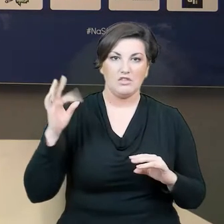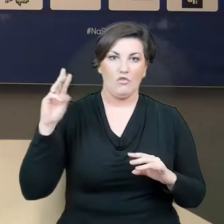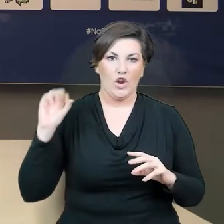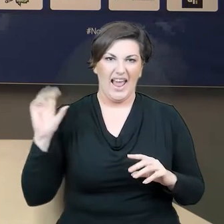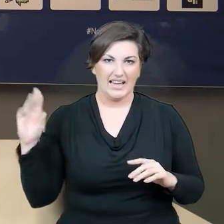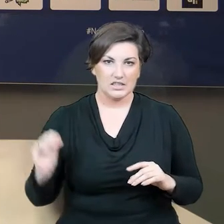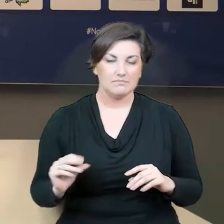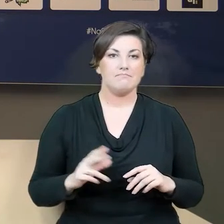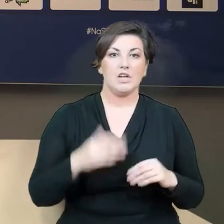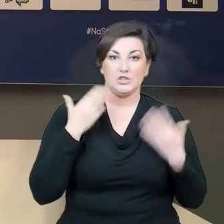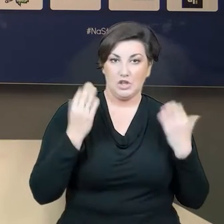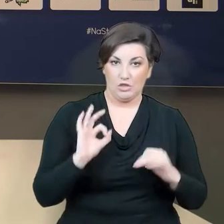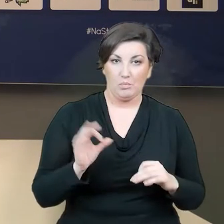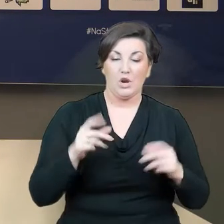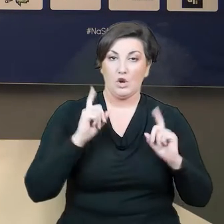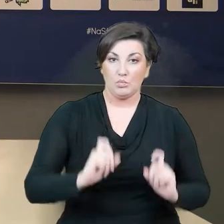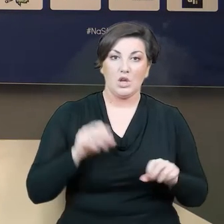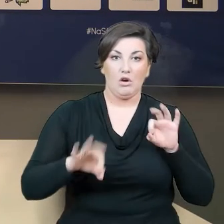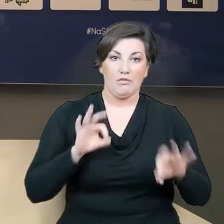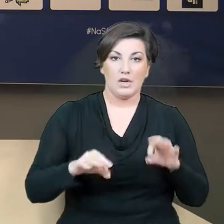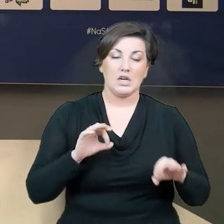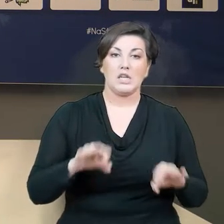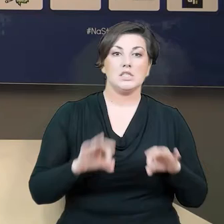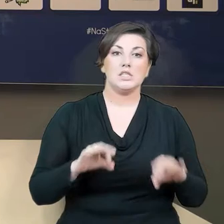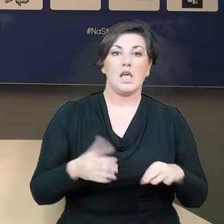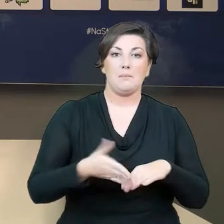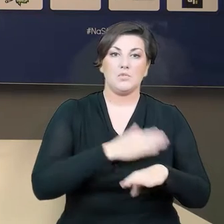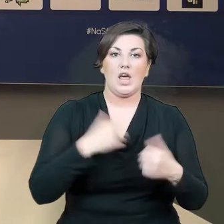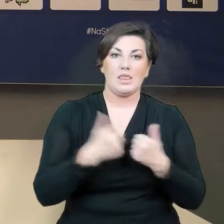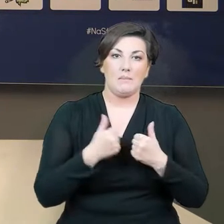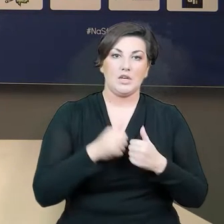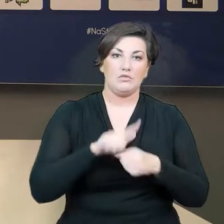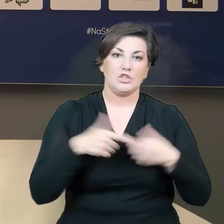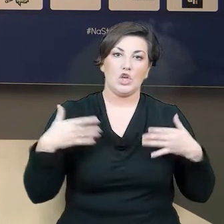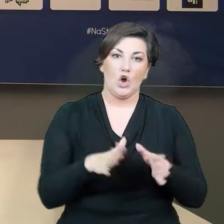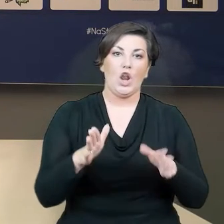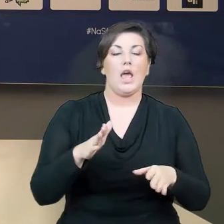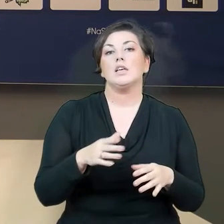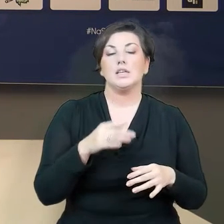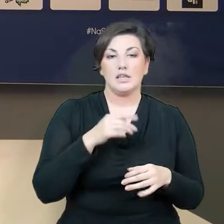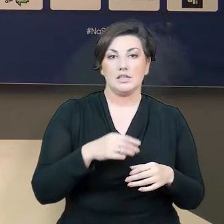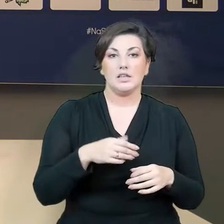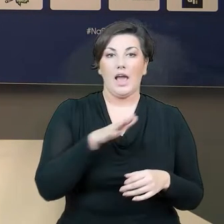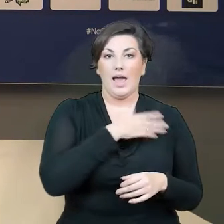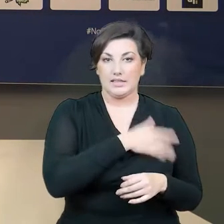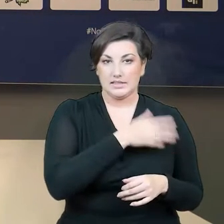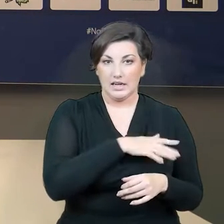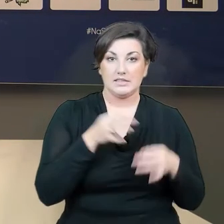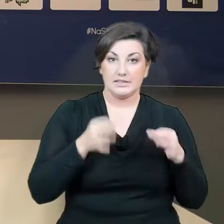trenerze. I rozpoczynamy konferencję prasową przed meczem 12. kolejki PKO Bank Polski Ekstraklasy. Tym razem na stadionie w